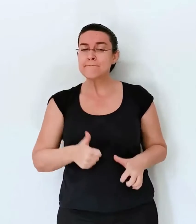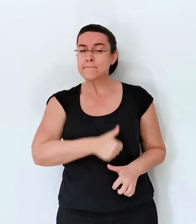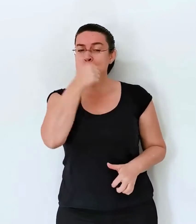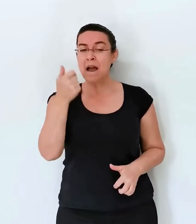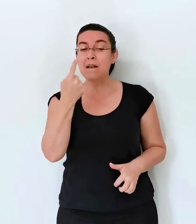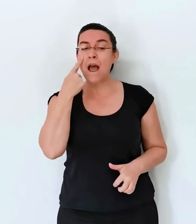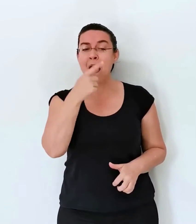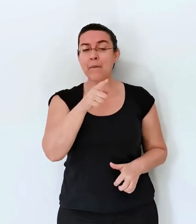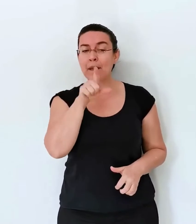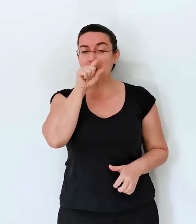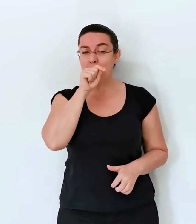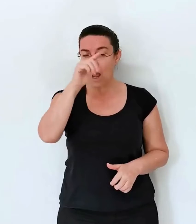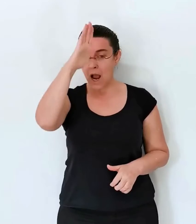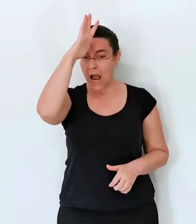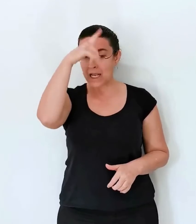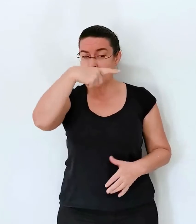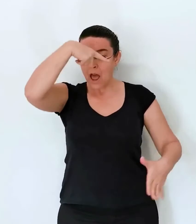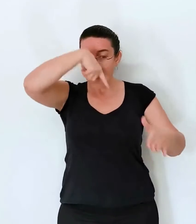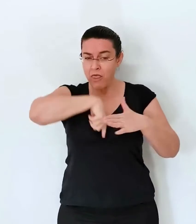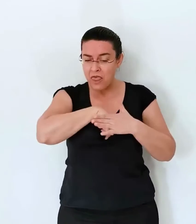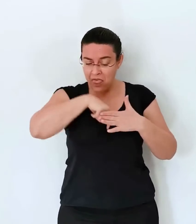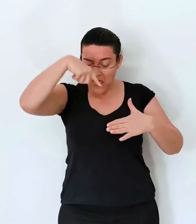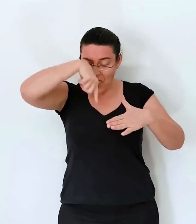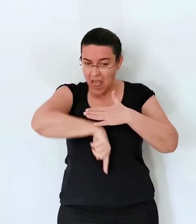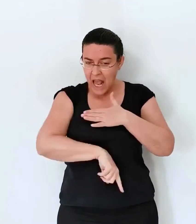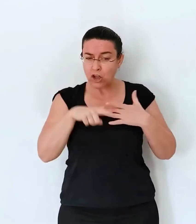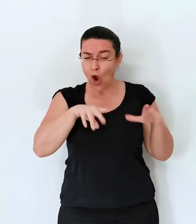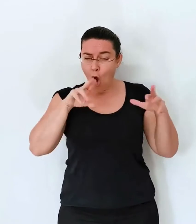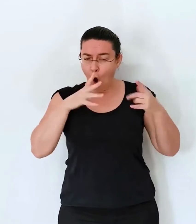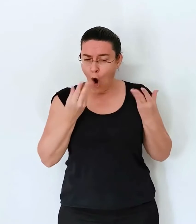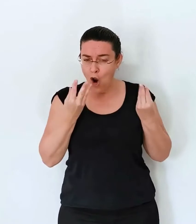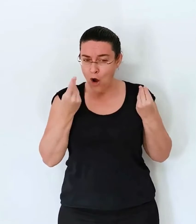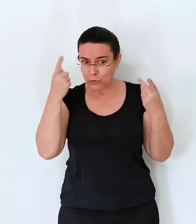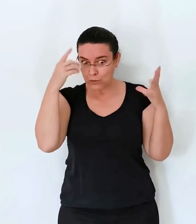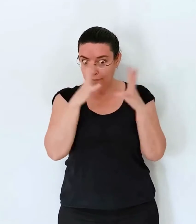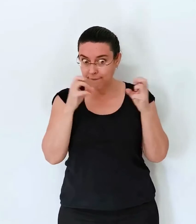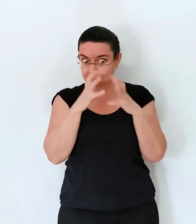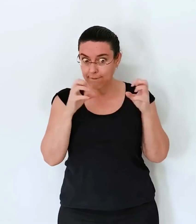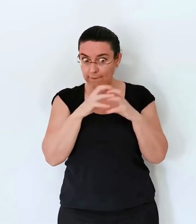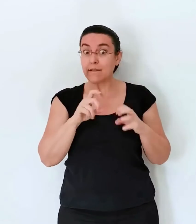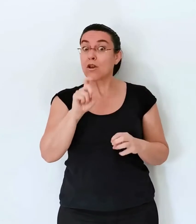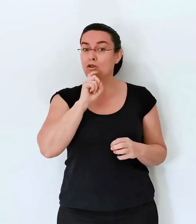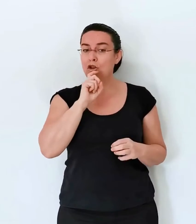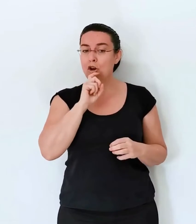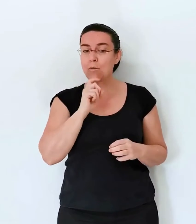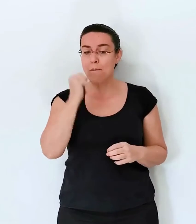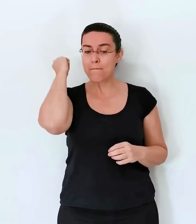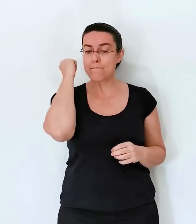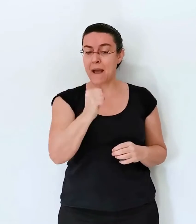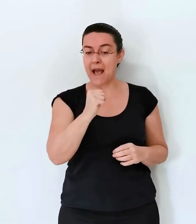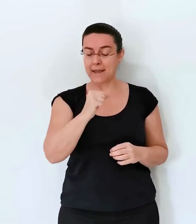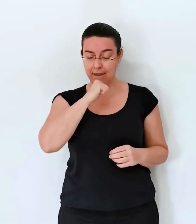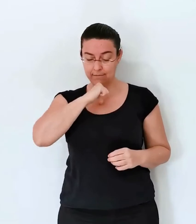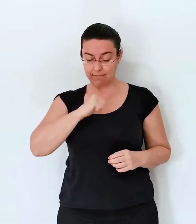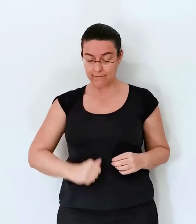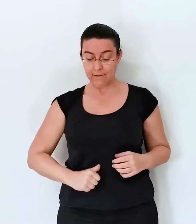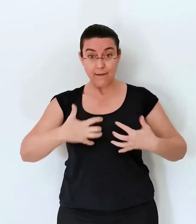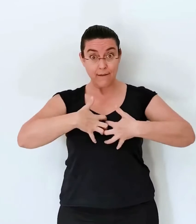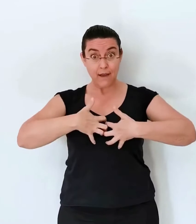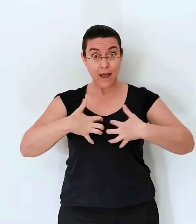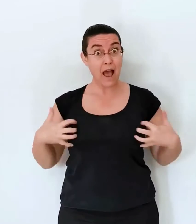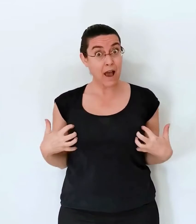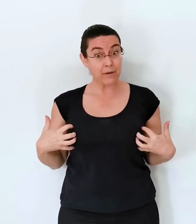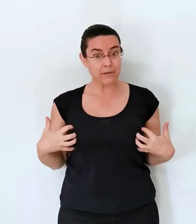descubrir de una vez la mina de oro y hallar en menos tiempo más tesoro. Matóla, abrióla, el vientre de